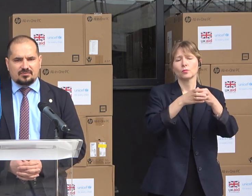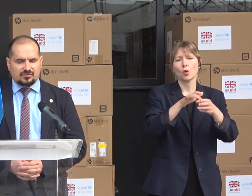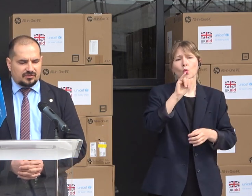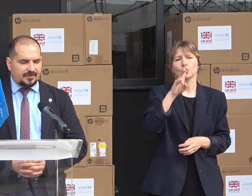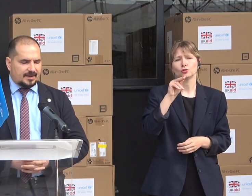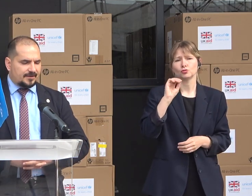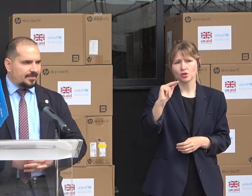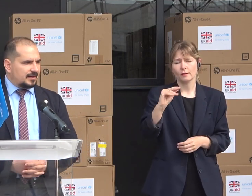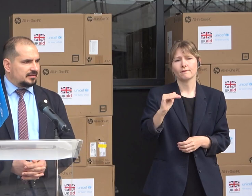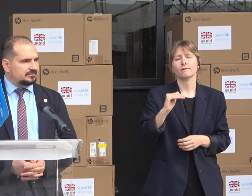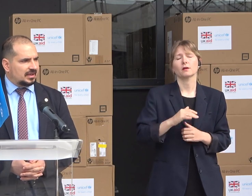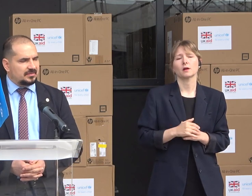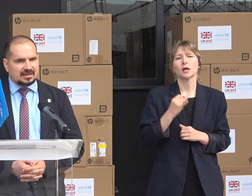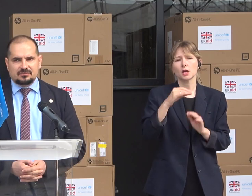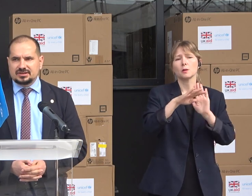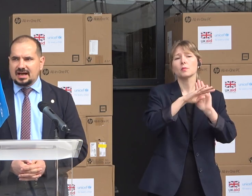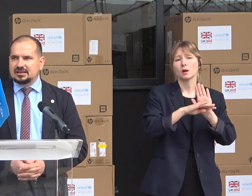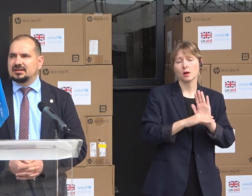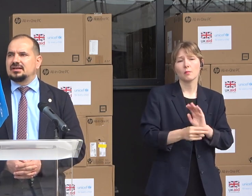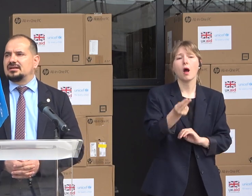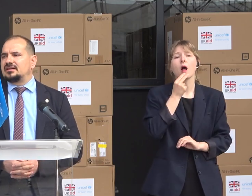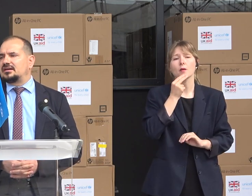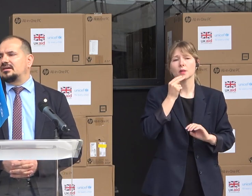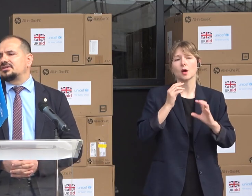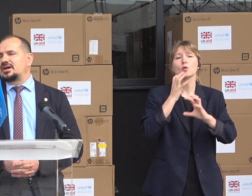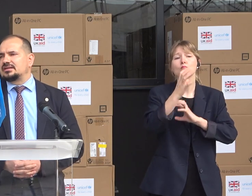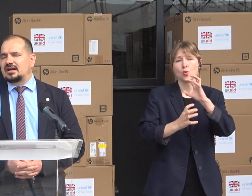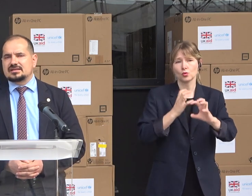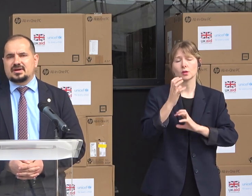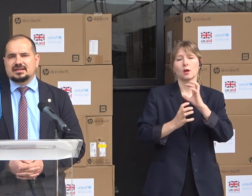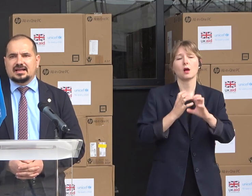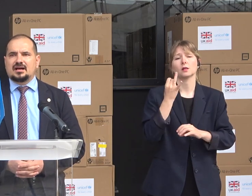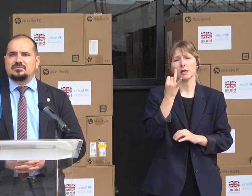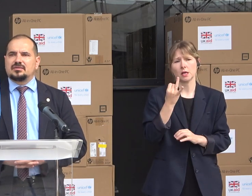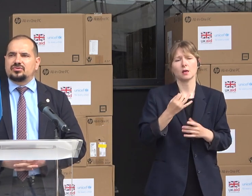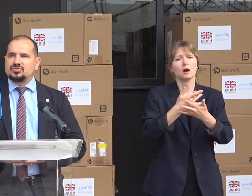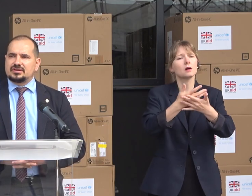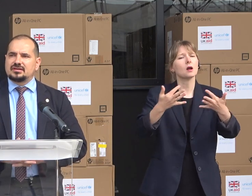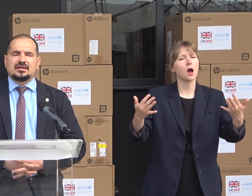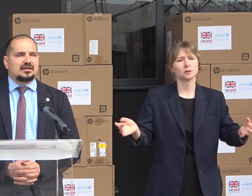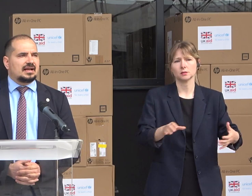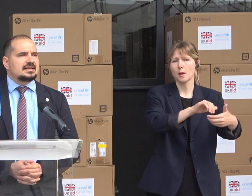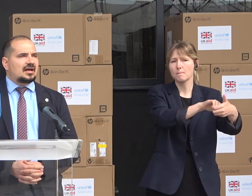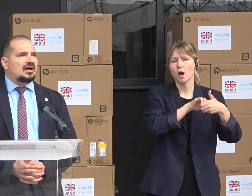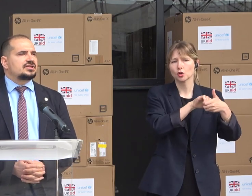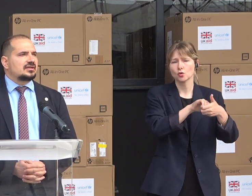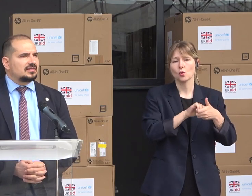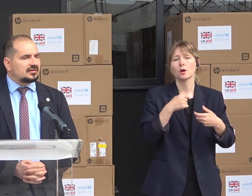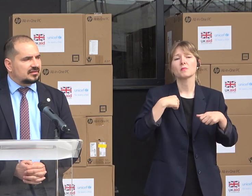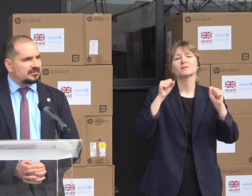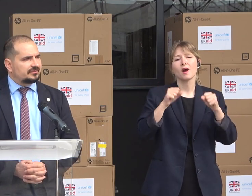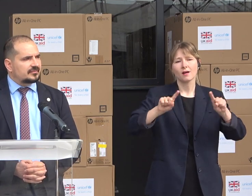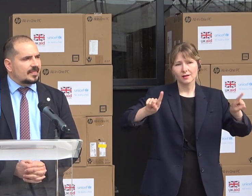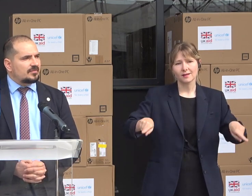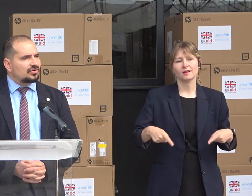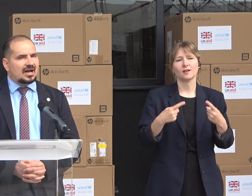programul Alimentar Mondial și alți parteneri, am putut realiza acel